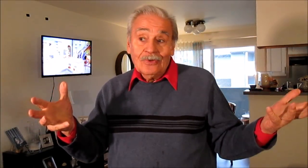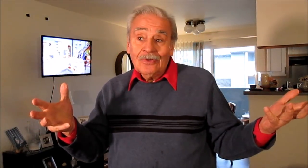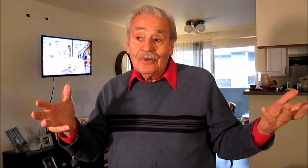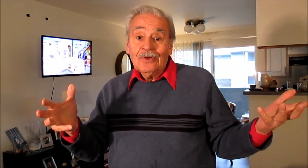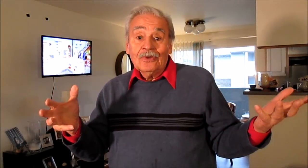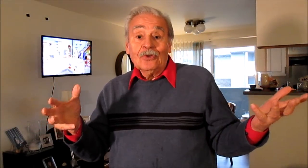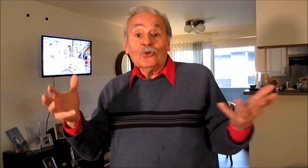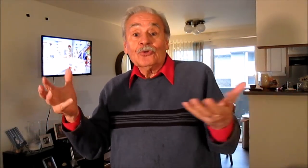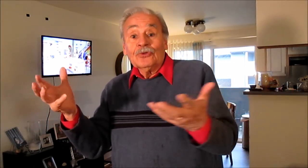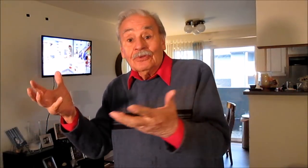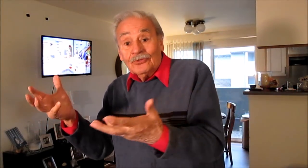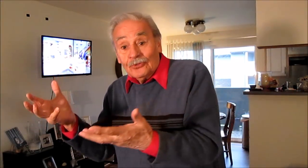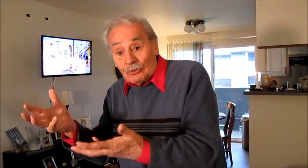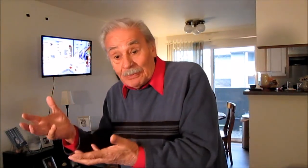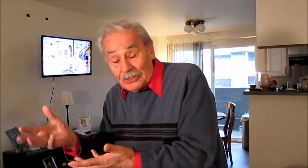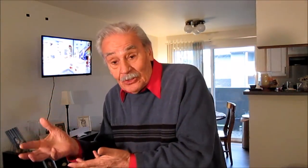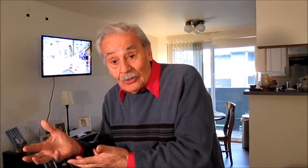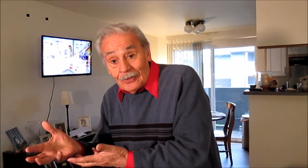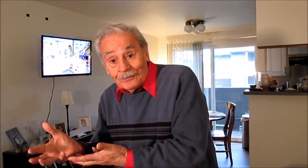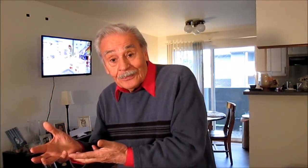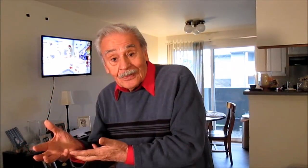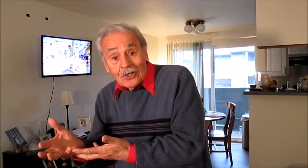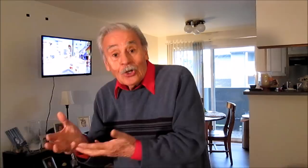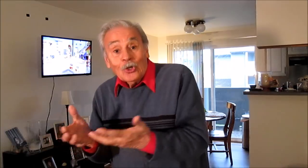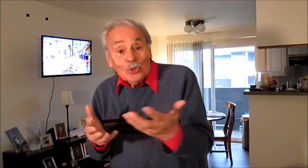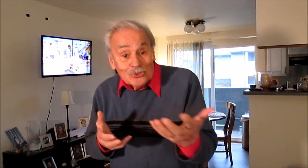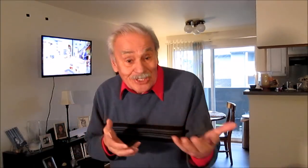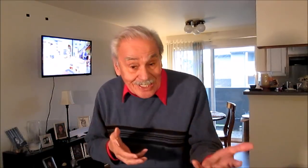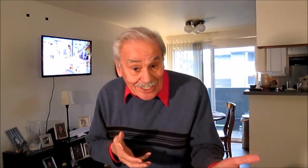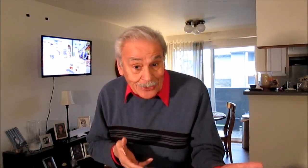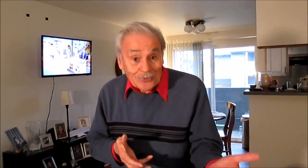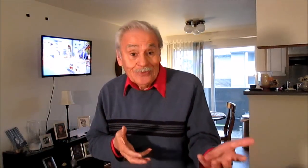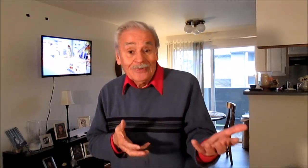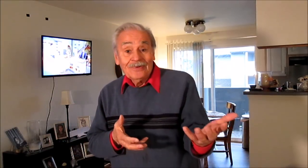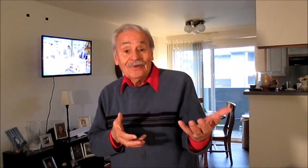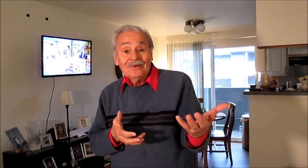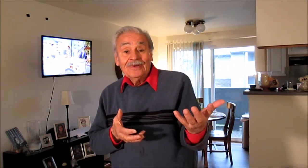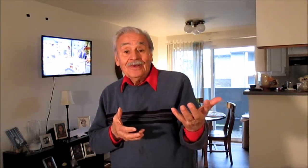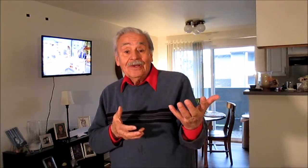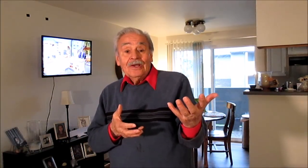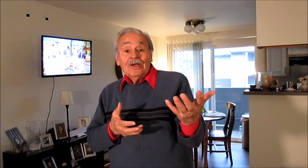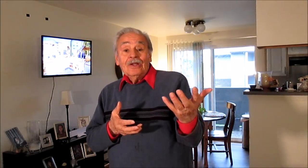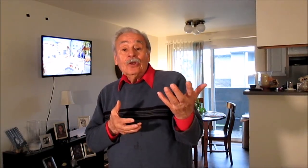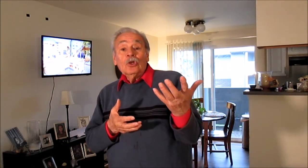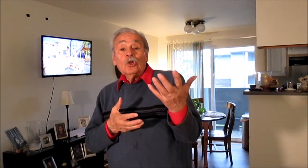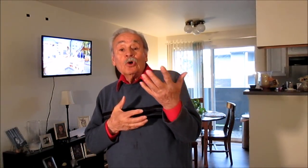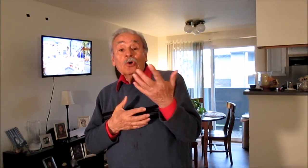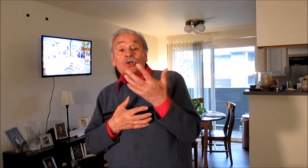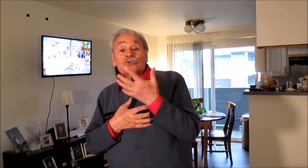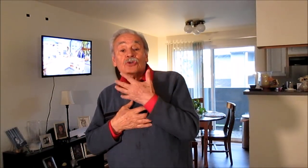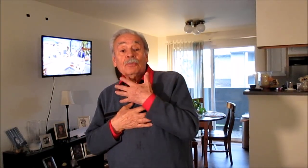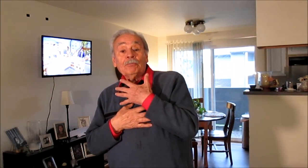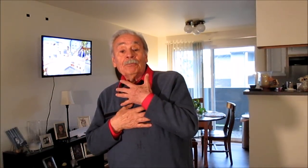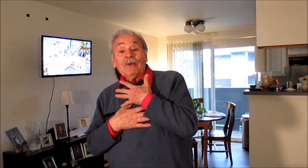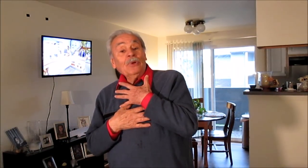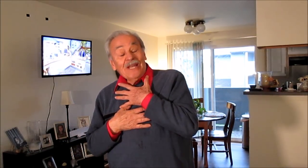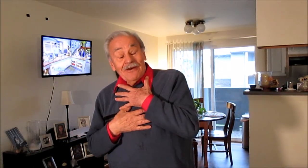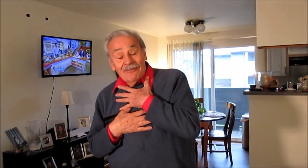los sorprendió, los engañó, lo hizo de buena fe